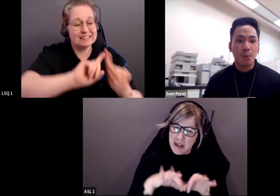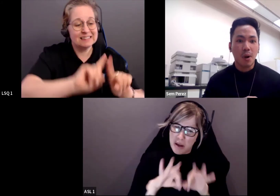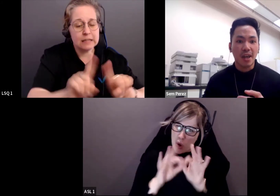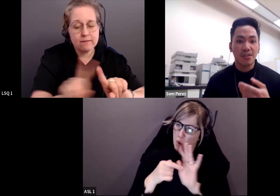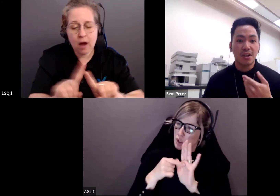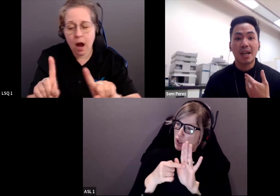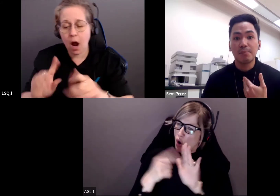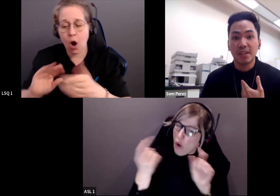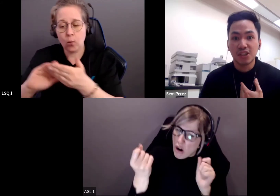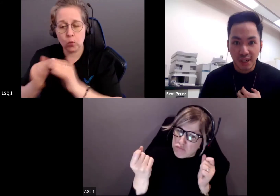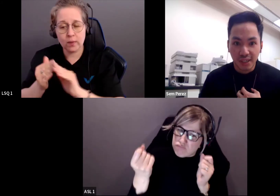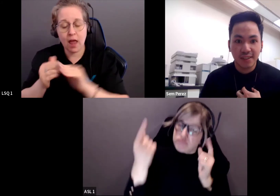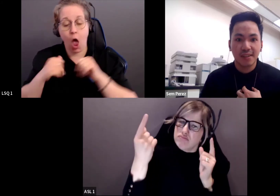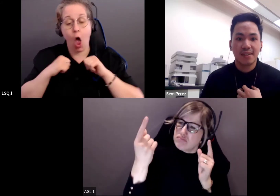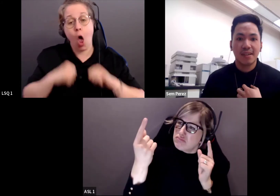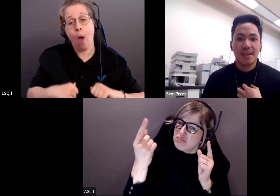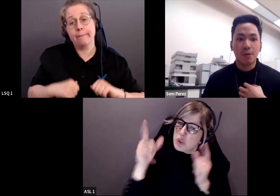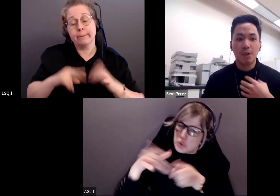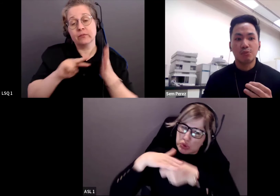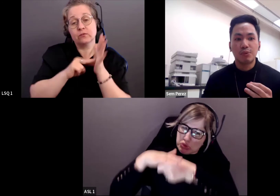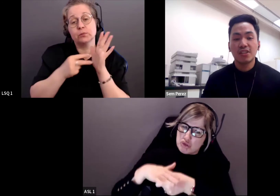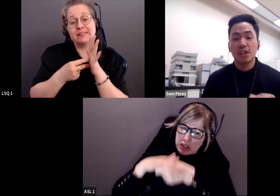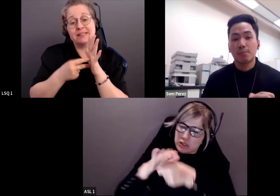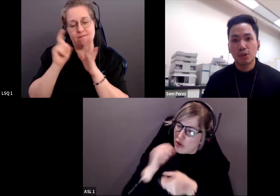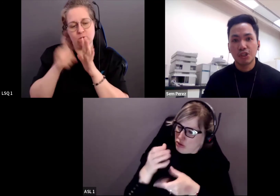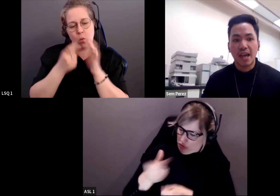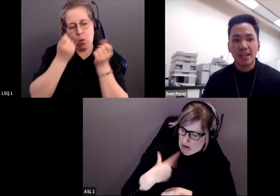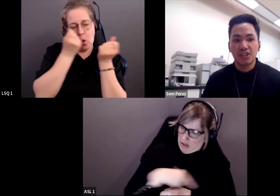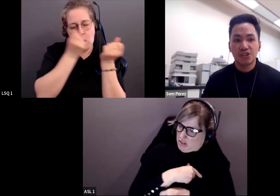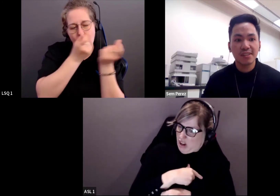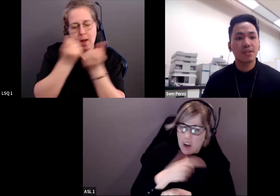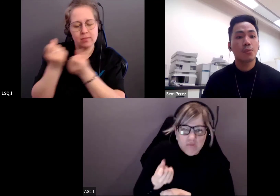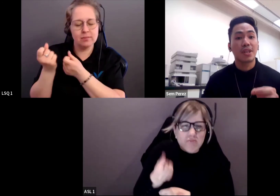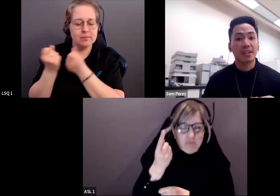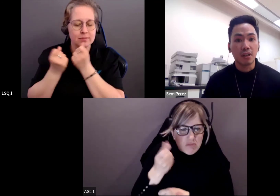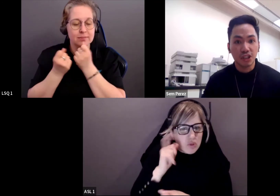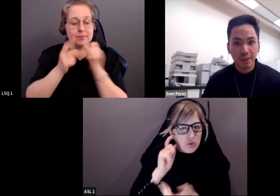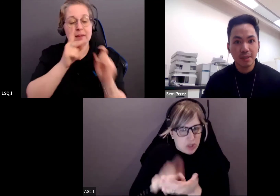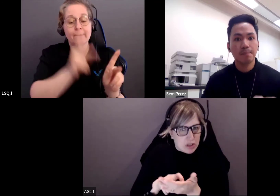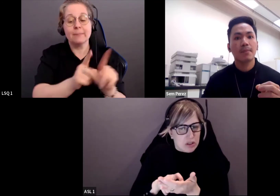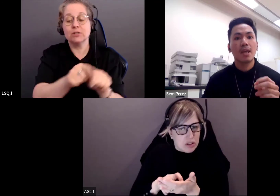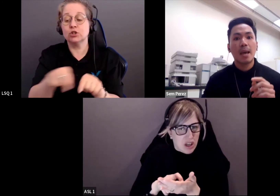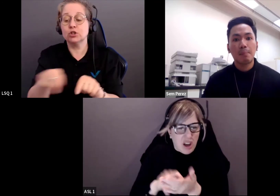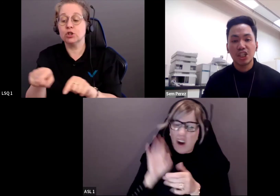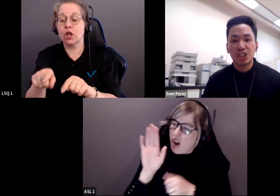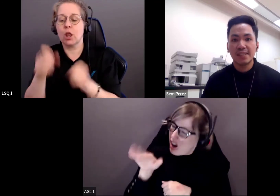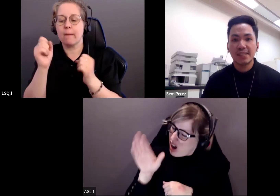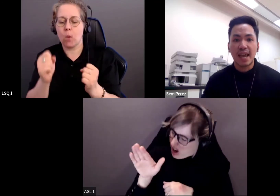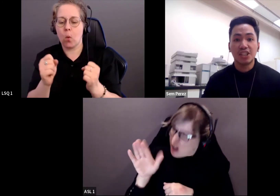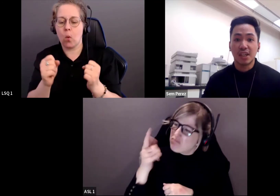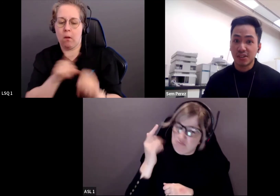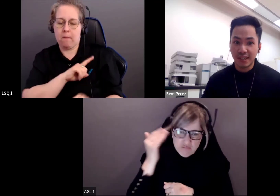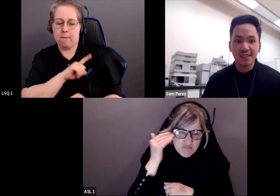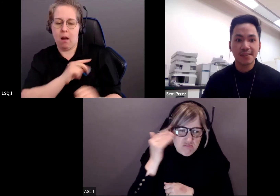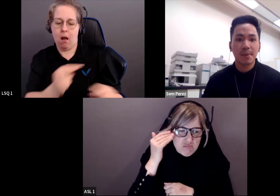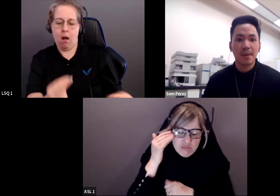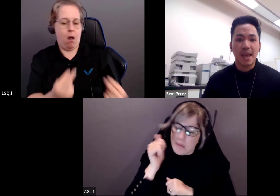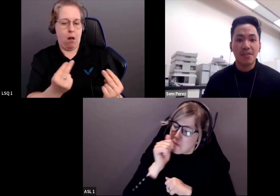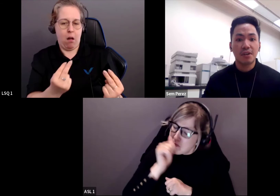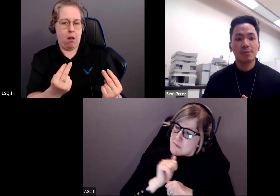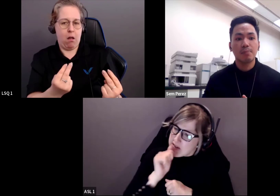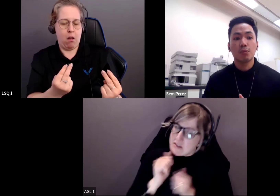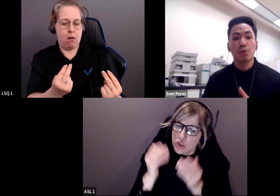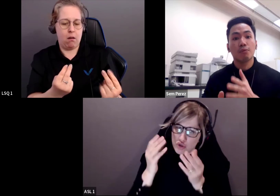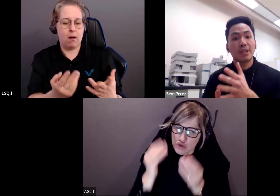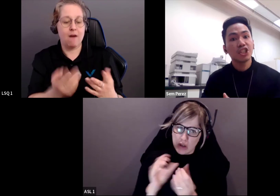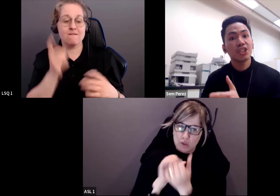l'humilité signifie que nous devons comprendre pourquoi ces personnes peuvent être méfiantes. Il faut d'abord reconnaître